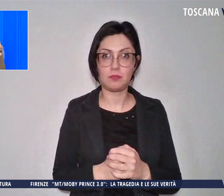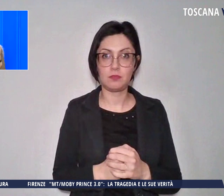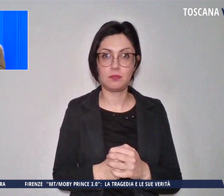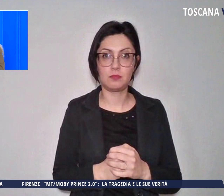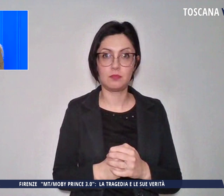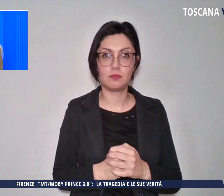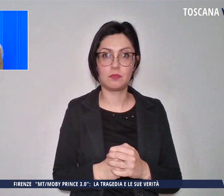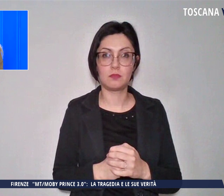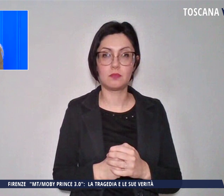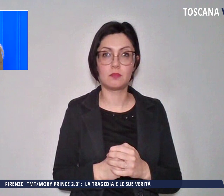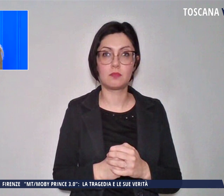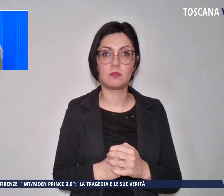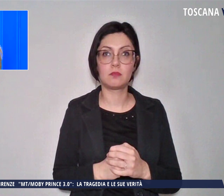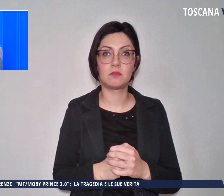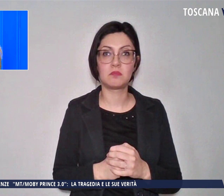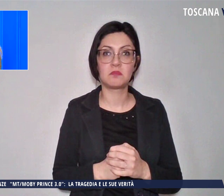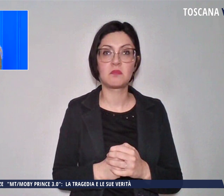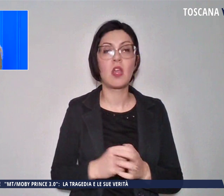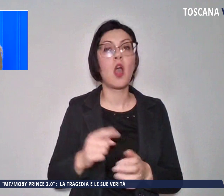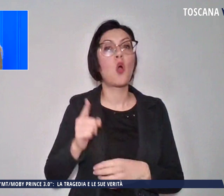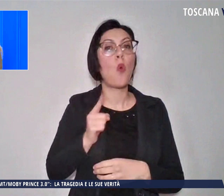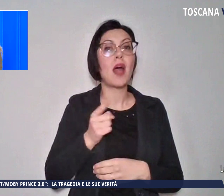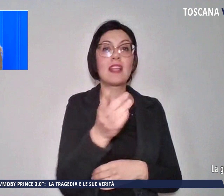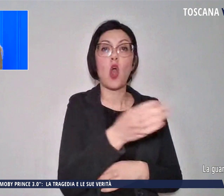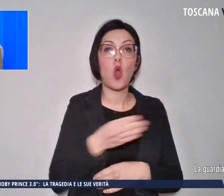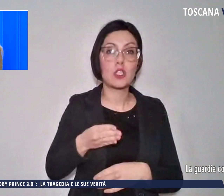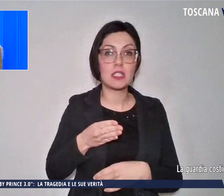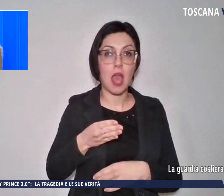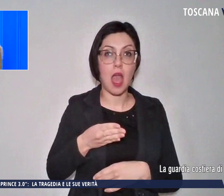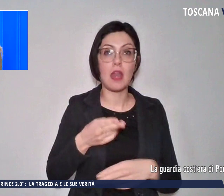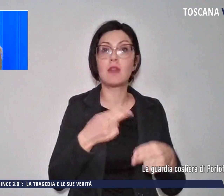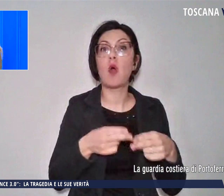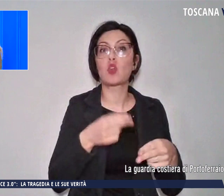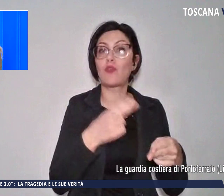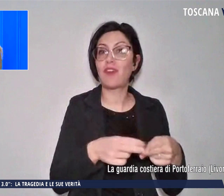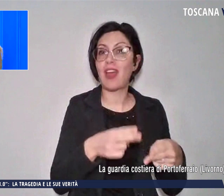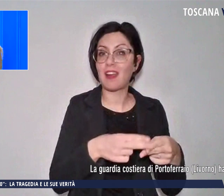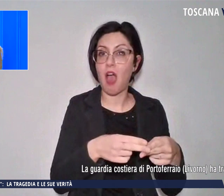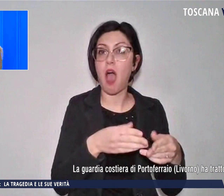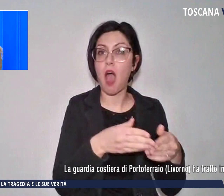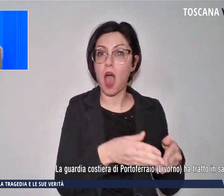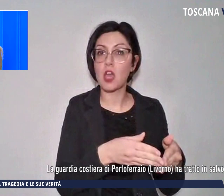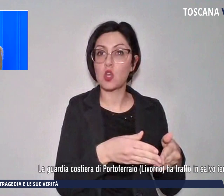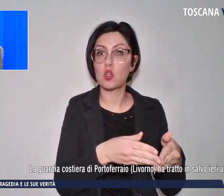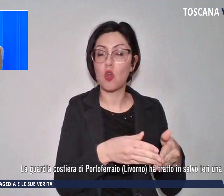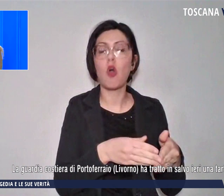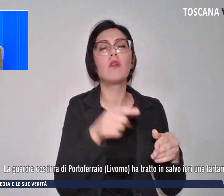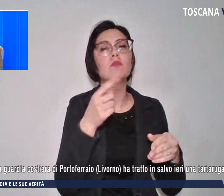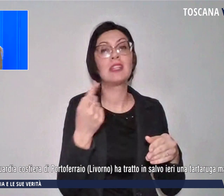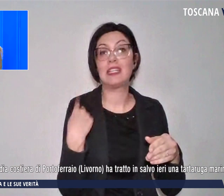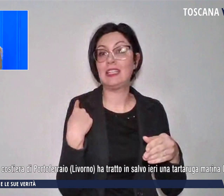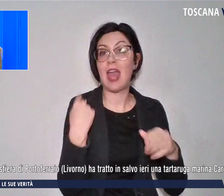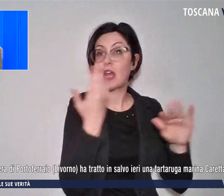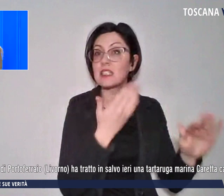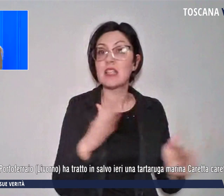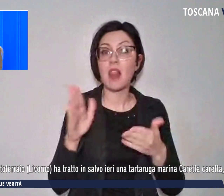La guardia costiera di Portoferraio ha tratto in salvo ieri una tartaruga